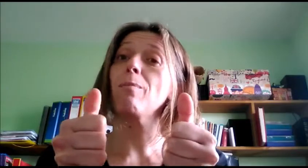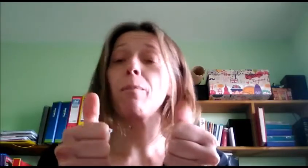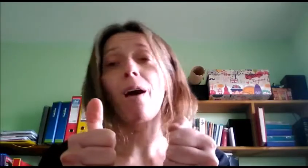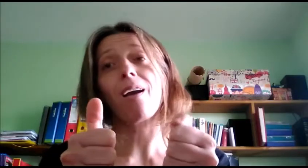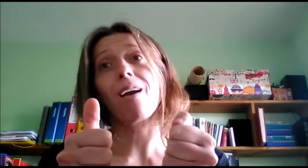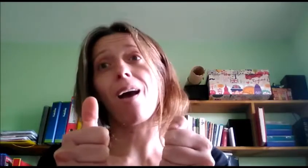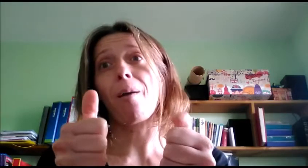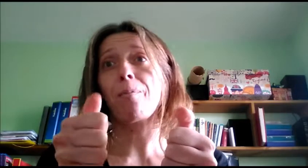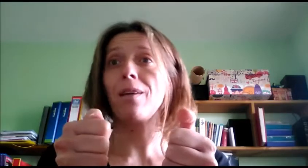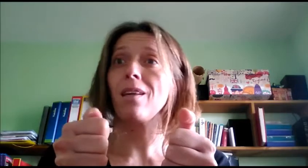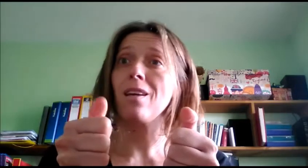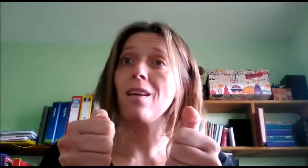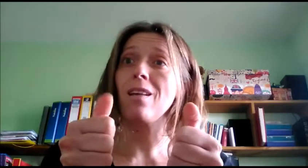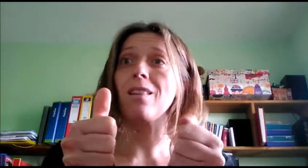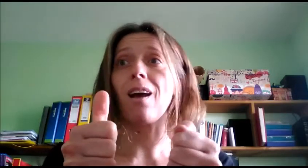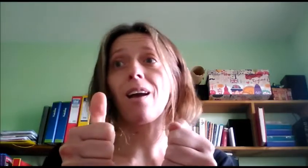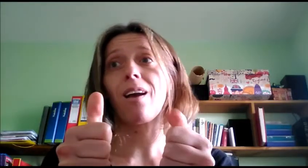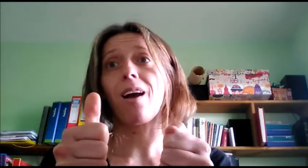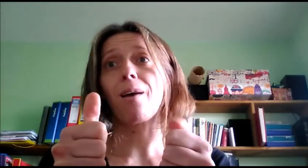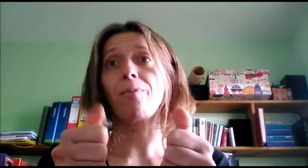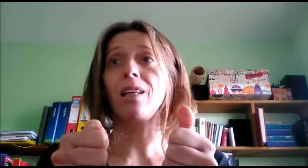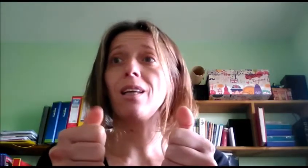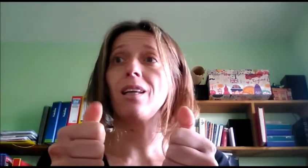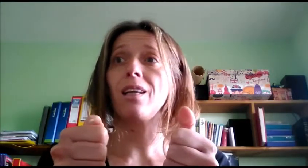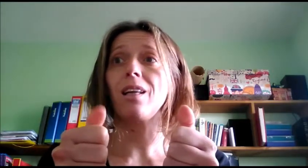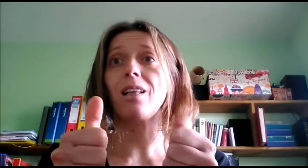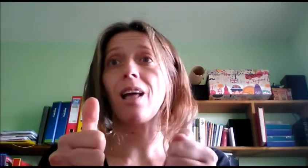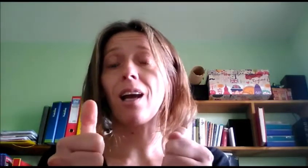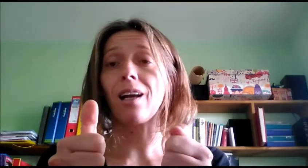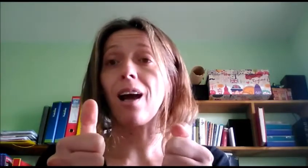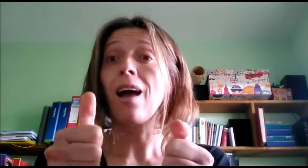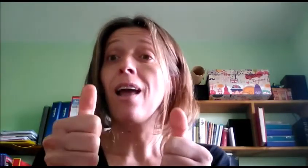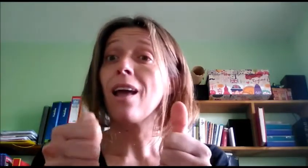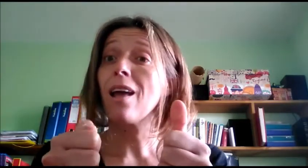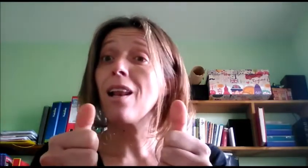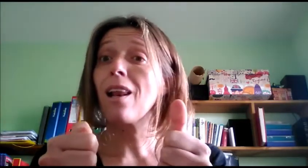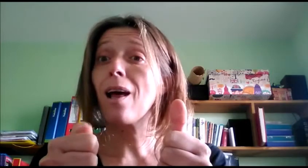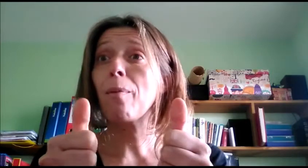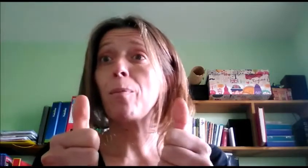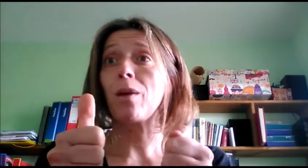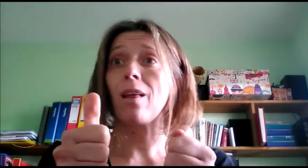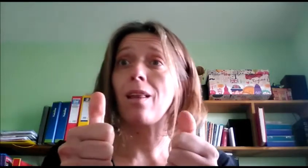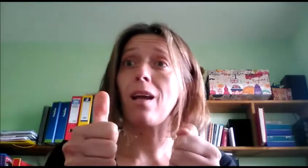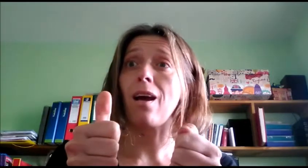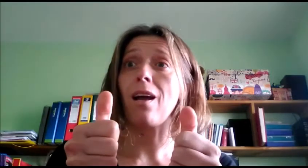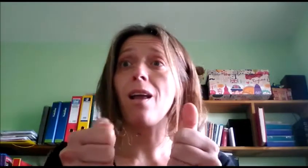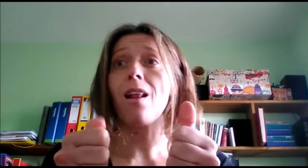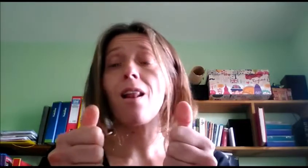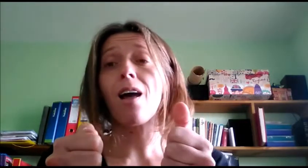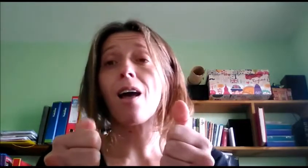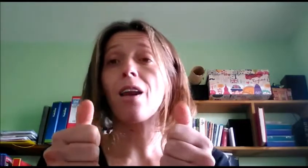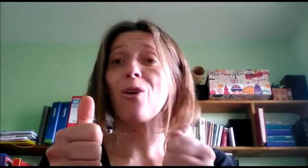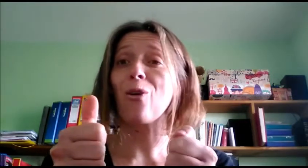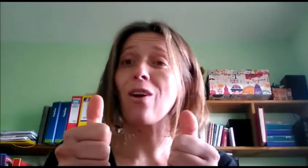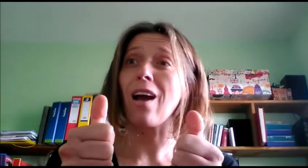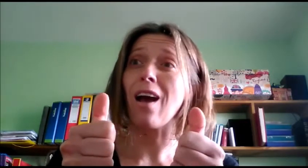Paka Piki Taka Piki Taka en la piedra, en la roca